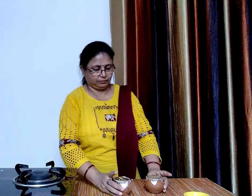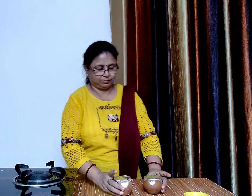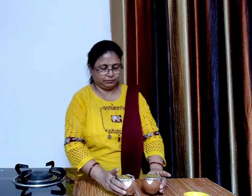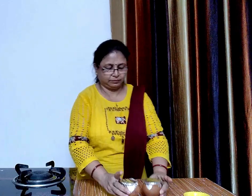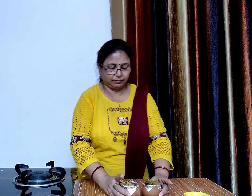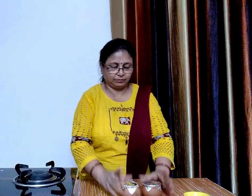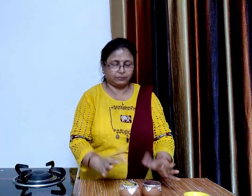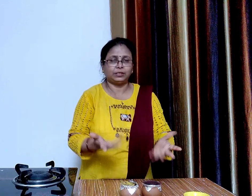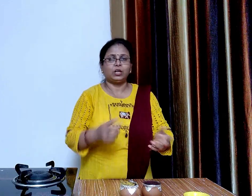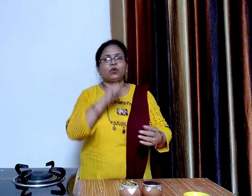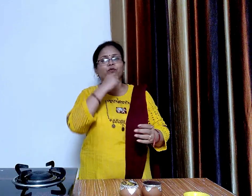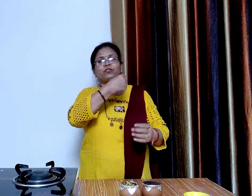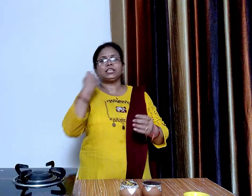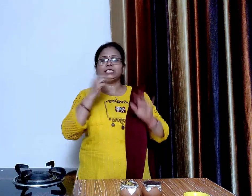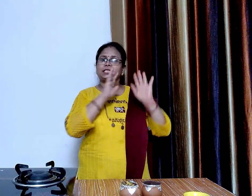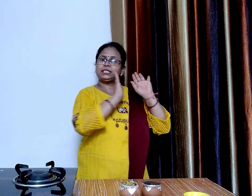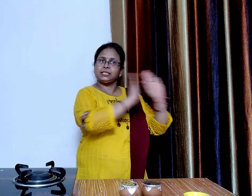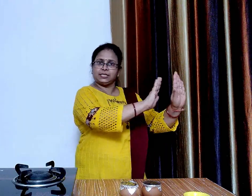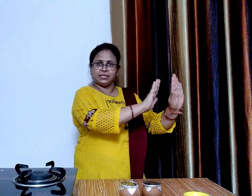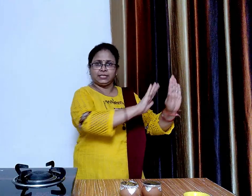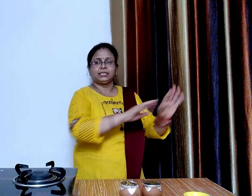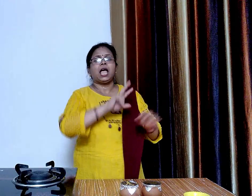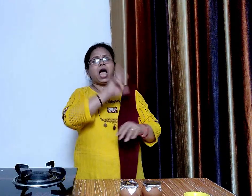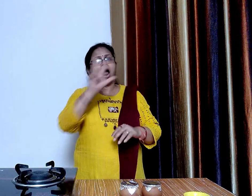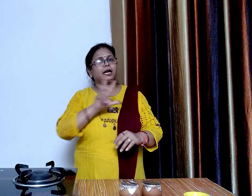अब इससे माट से दस कंटी के लिए डीफ प्रेज में जमने के लिए रख जेंगे